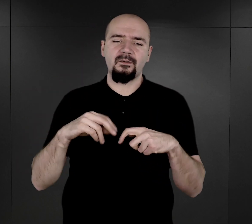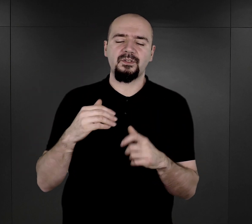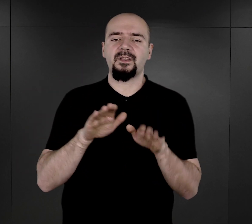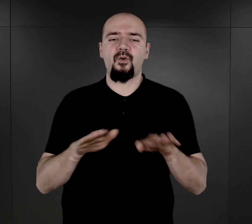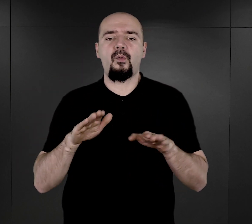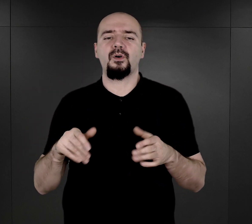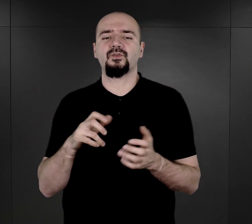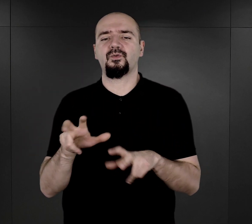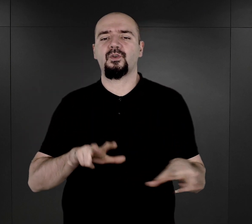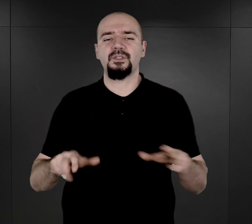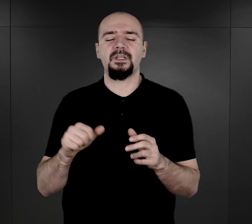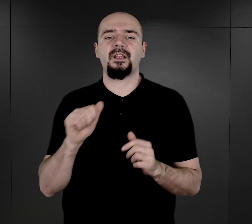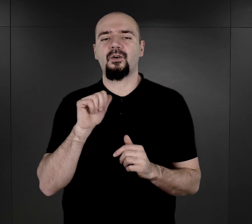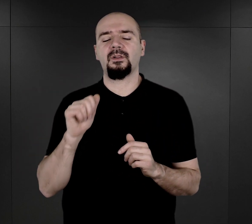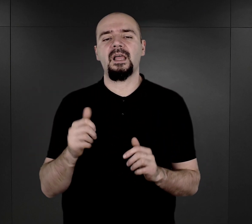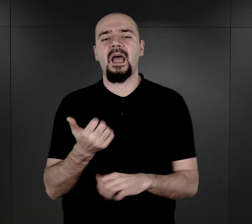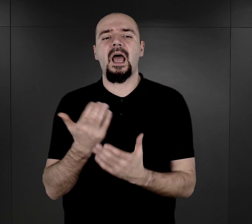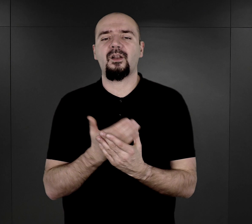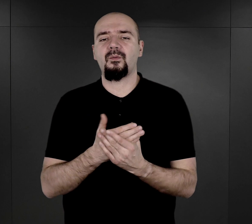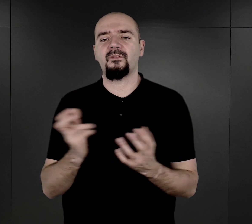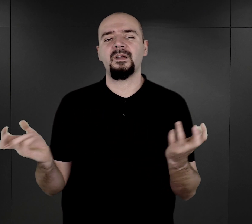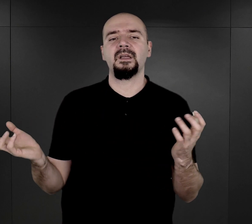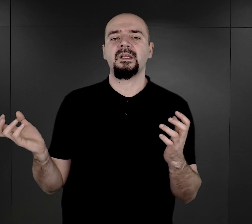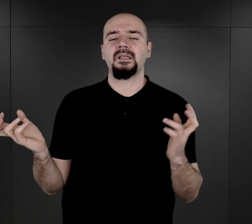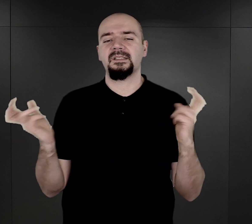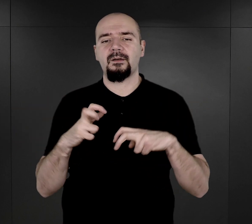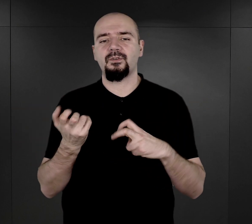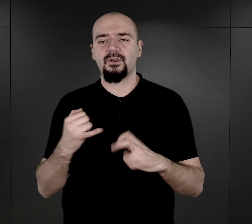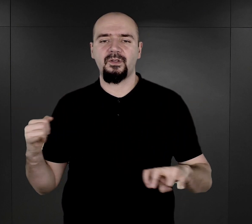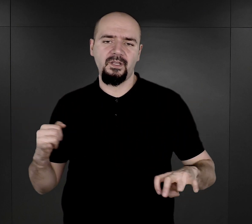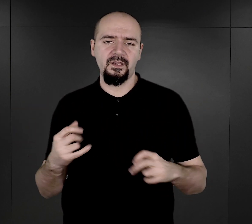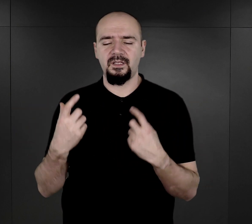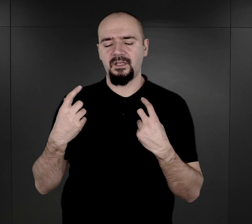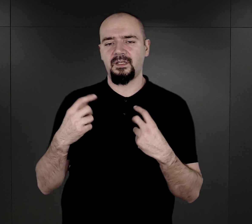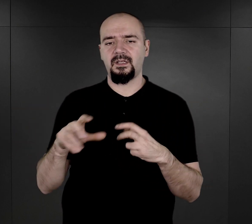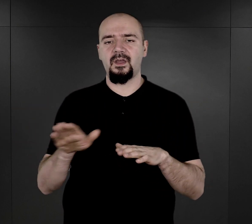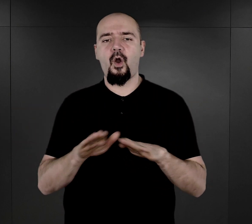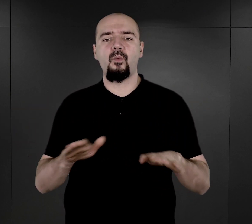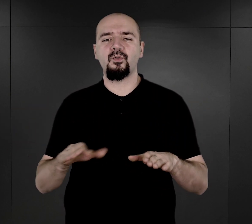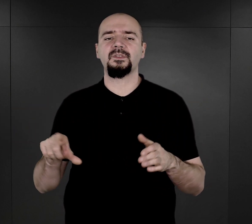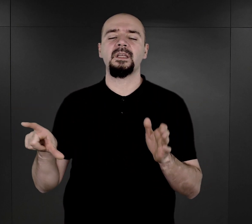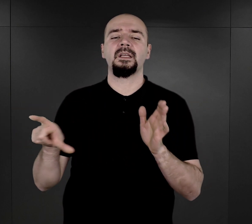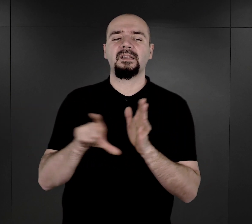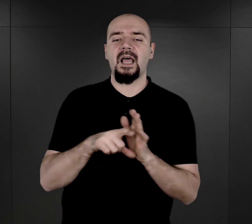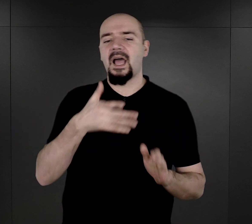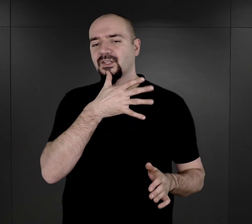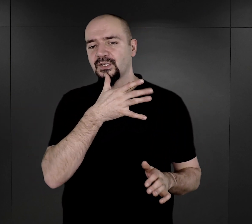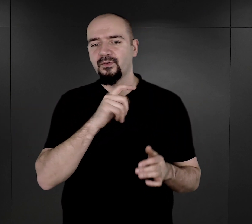Romów założono na terenie Birkenau inny obóz familijny dla Żydów przywiezionych z getta w